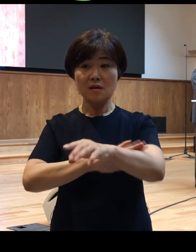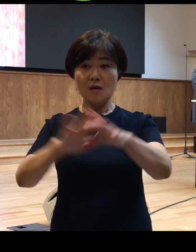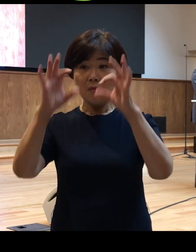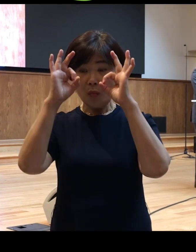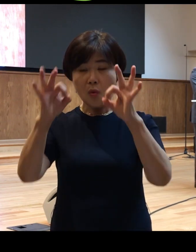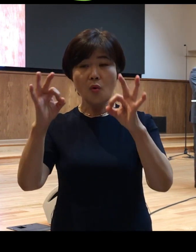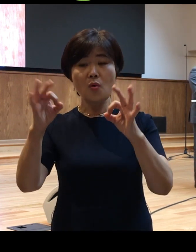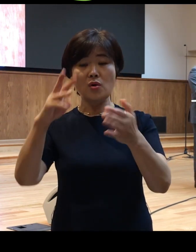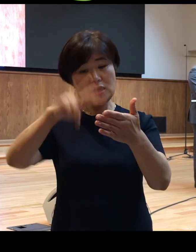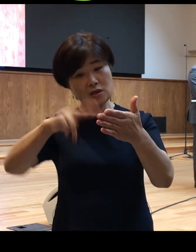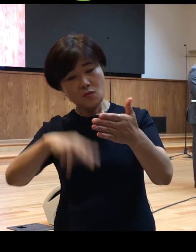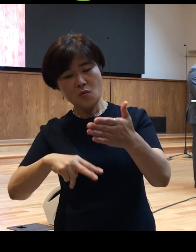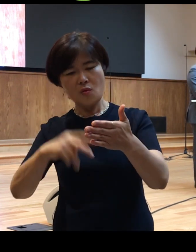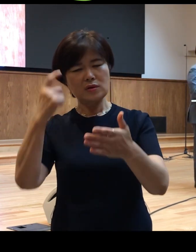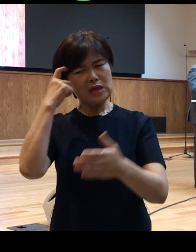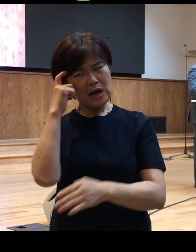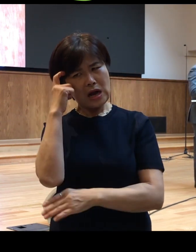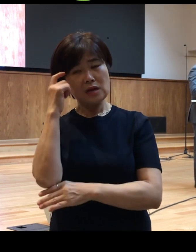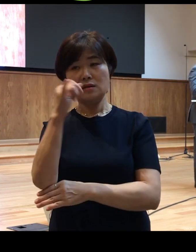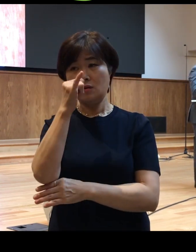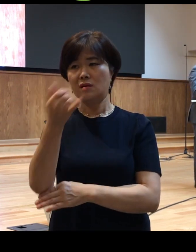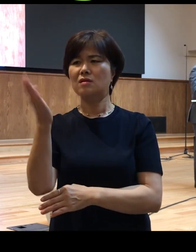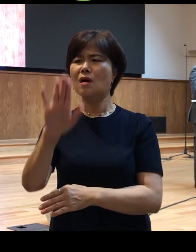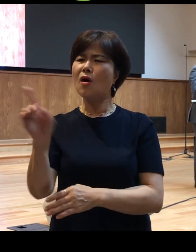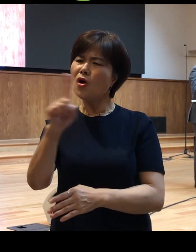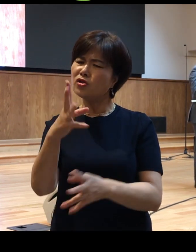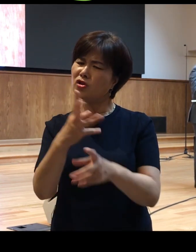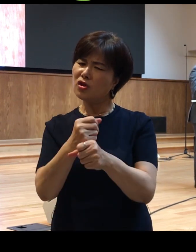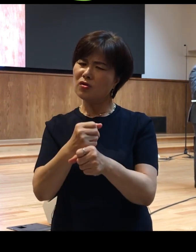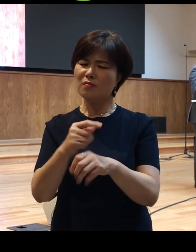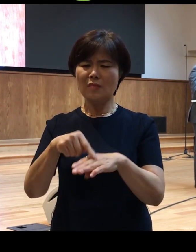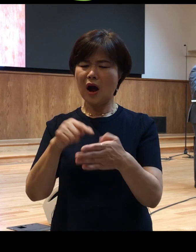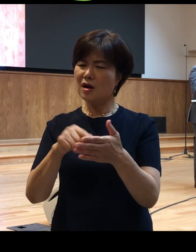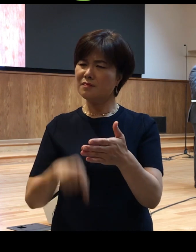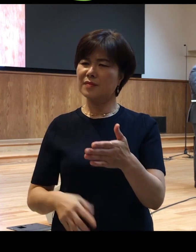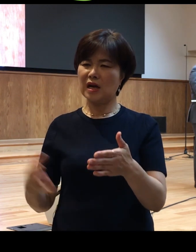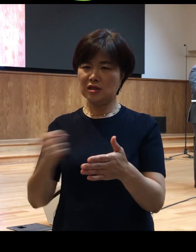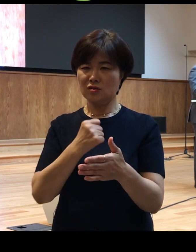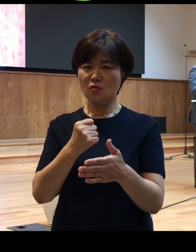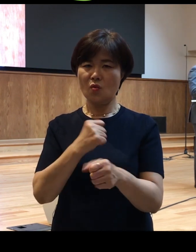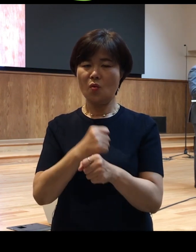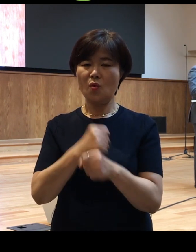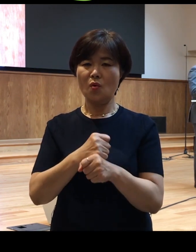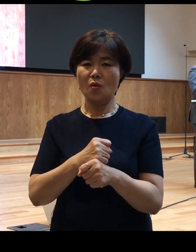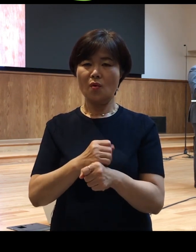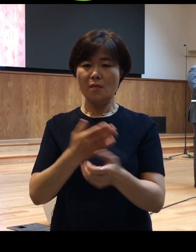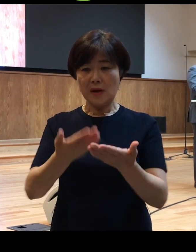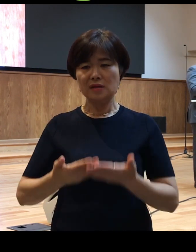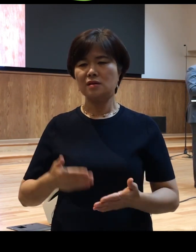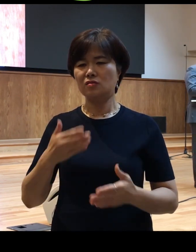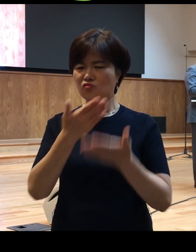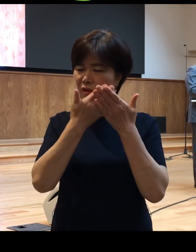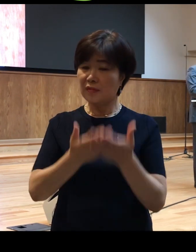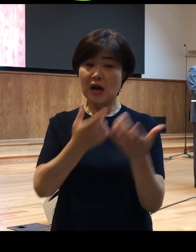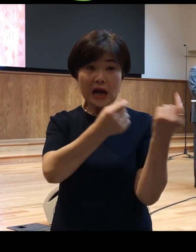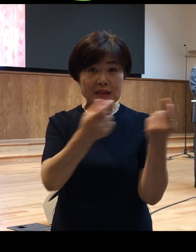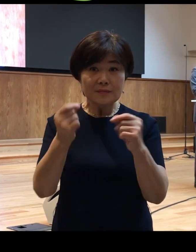하고 묵상하지만 어떤 마음으로 받는지가 더 중요합니다 여러분 같은 말씀을 듣고도 그